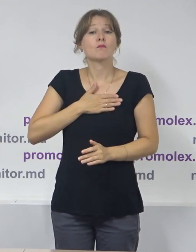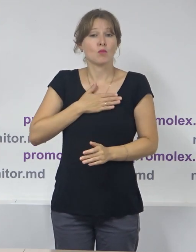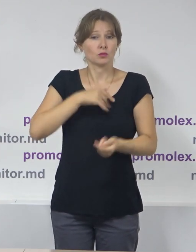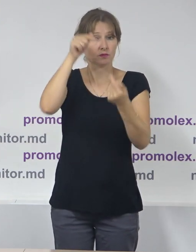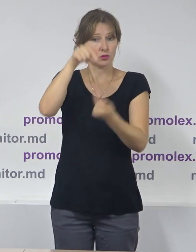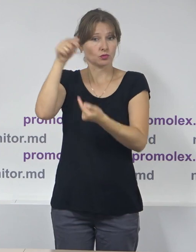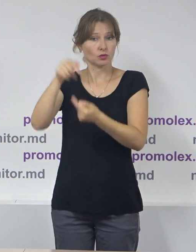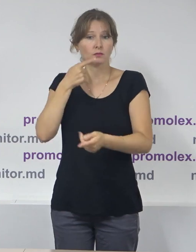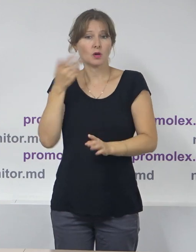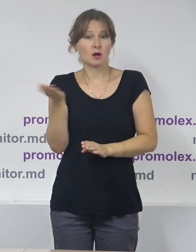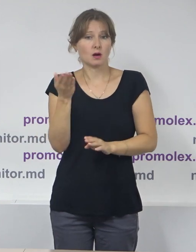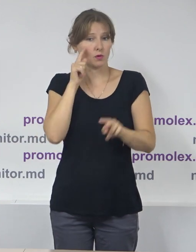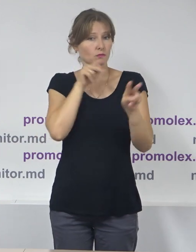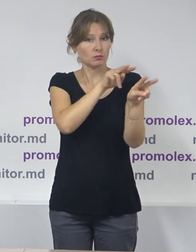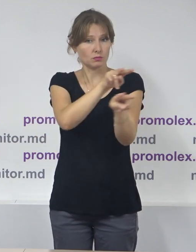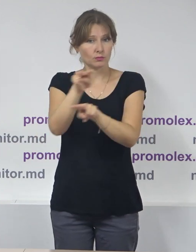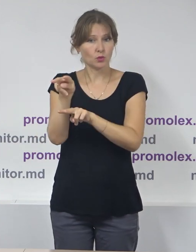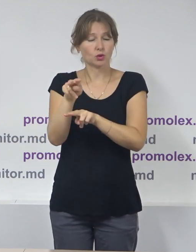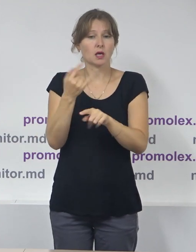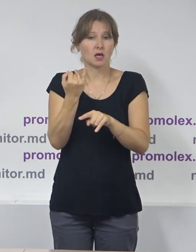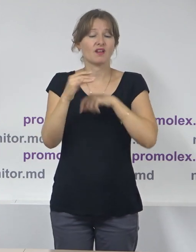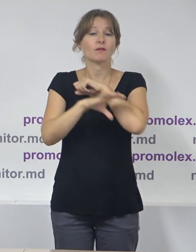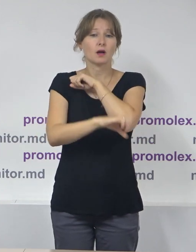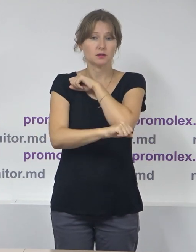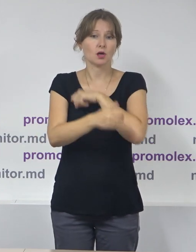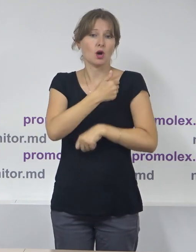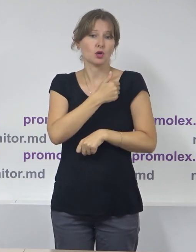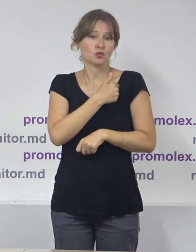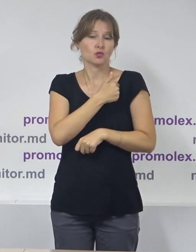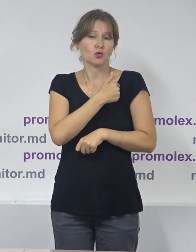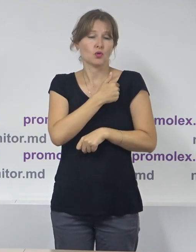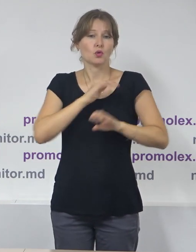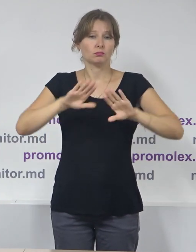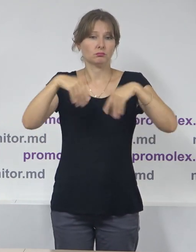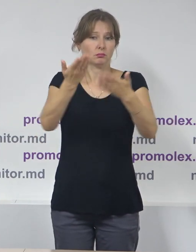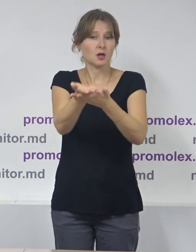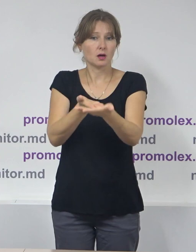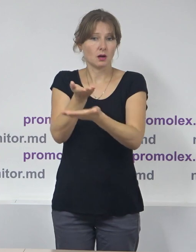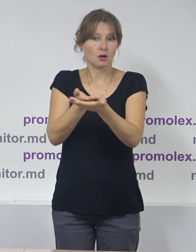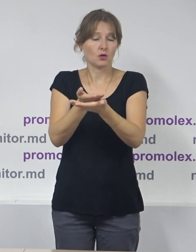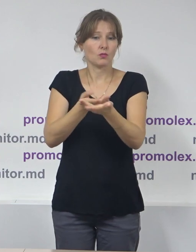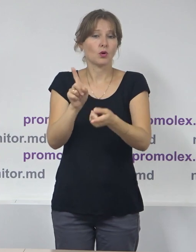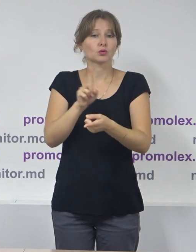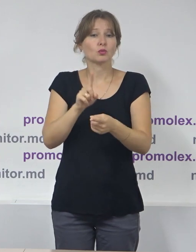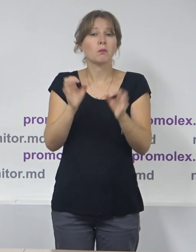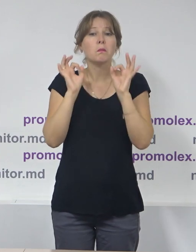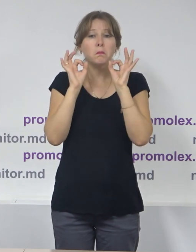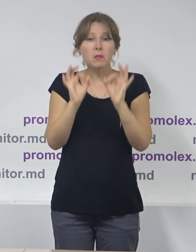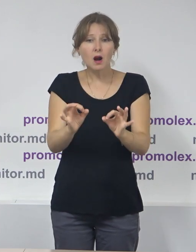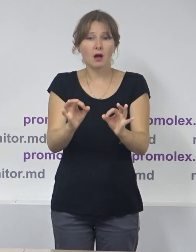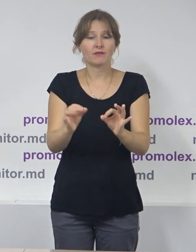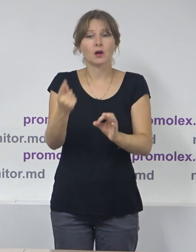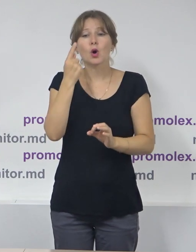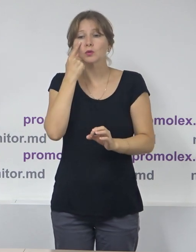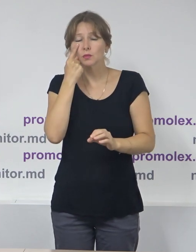primul raport de monitorizare și la final aș vrea să vin doar cu câteva recomandări pentru a apuncta încă o dată anumite aspecte